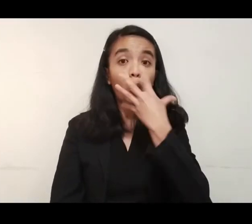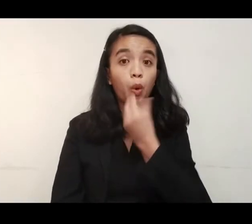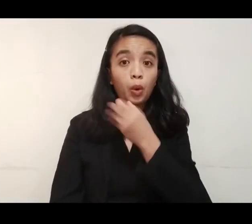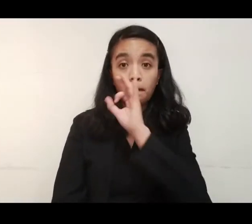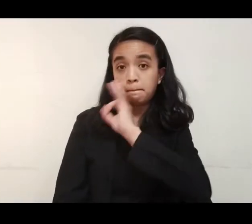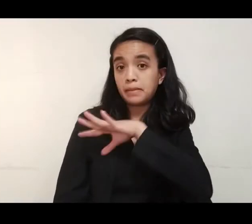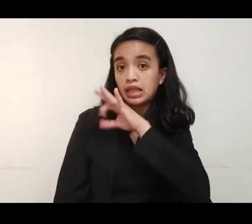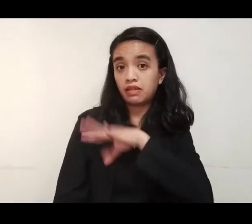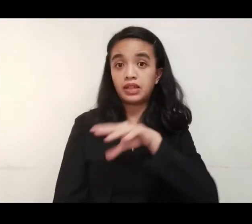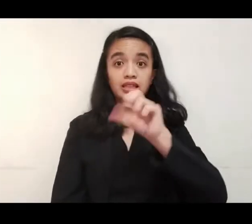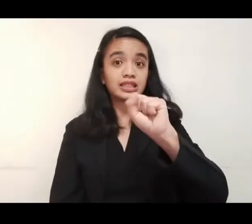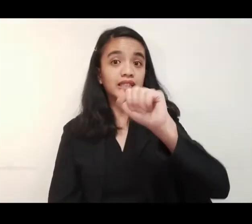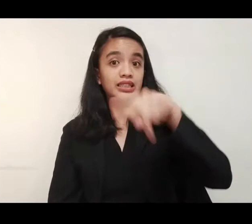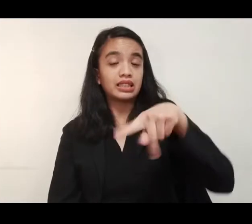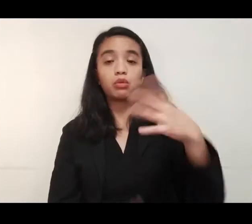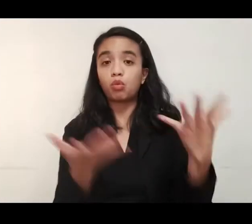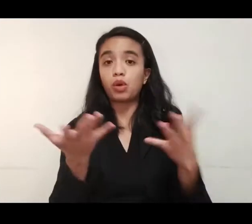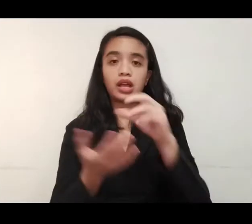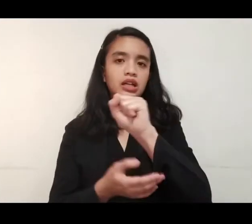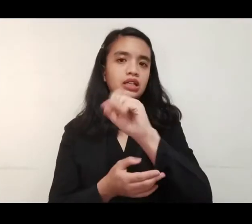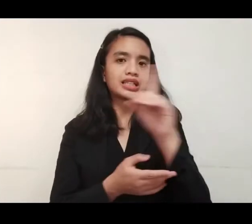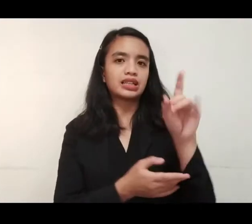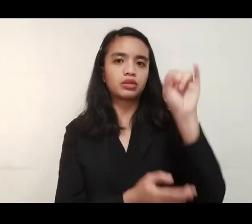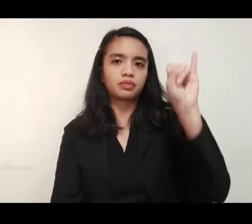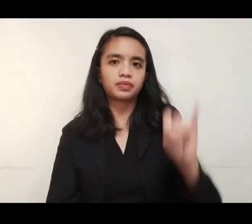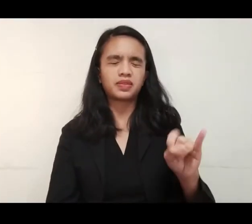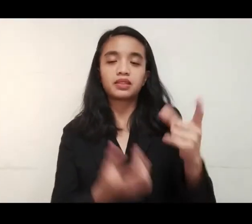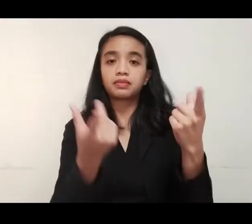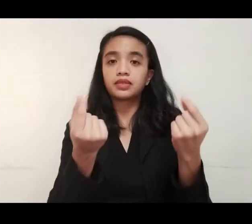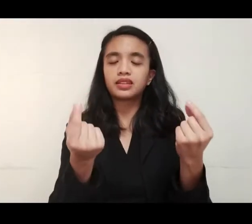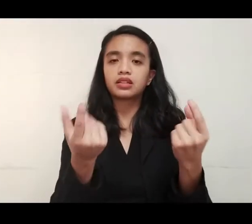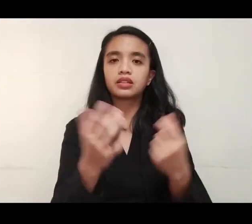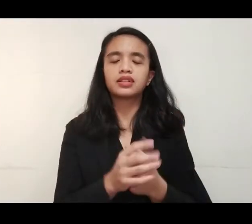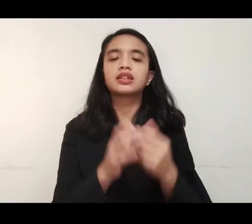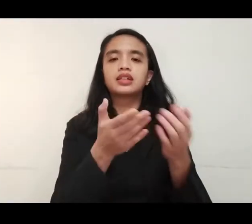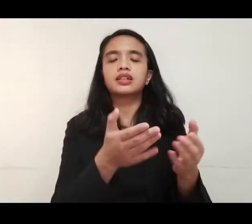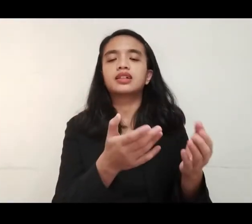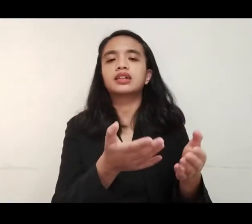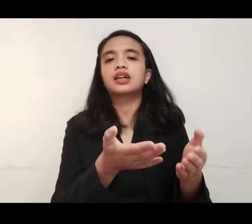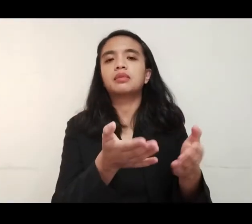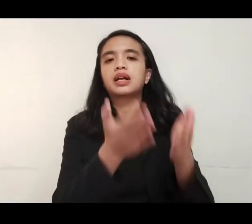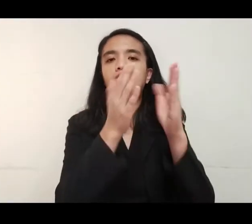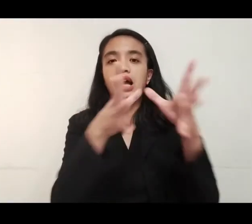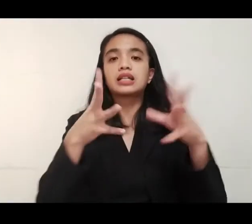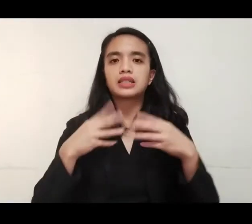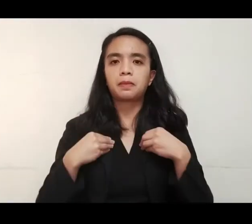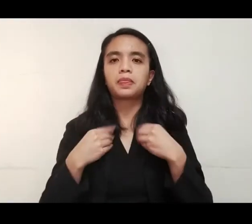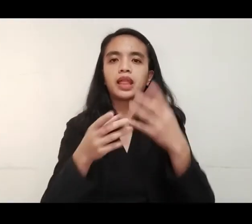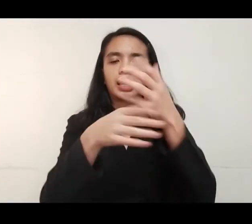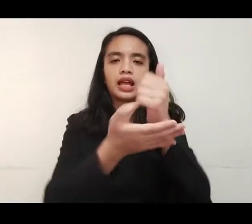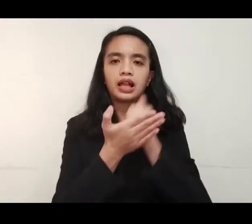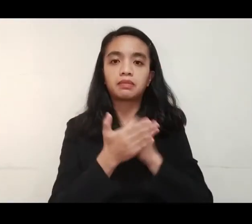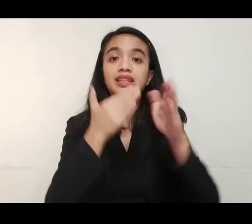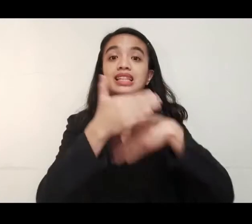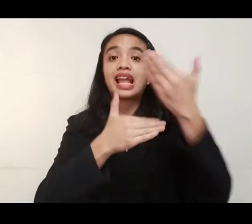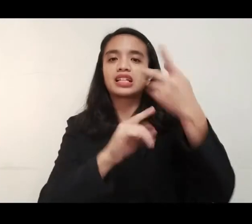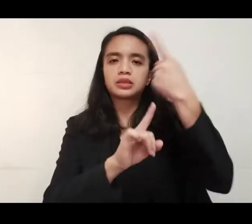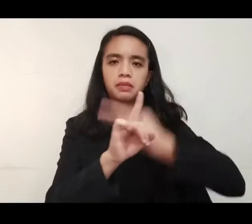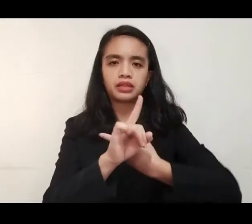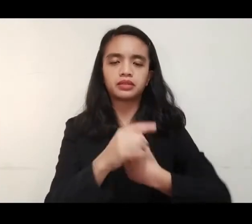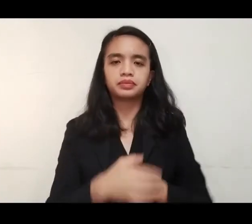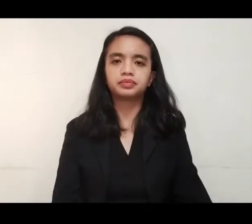Mga beneficaryo ng SAP sa Santo Domingo, Ilocosur muling tatanggap ng tulong sa susunod na buwan.